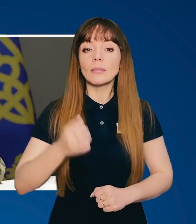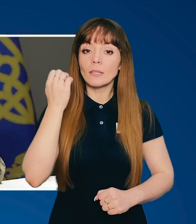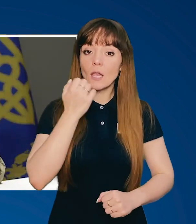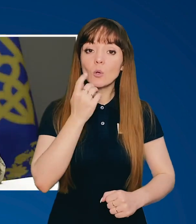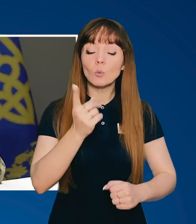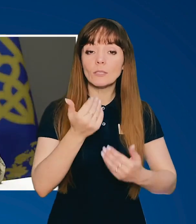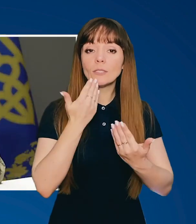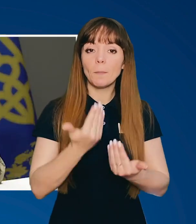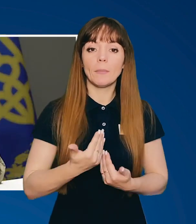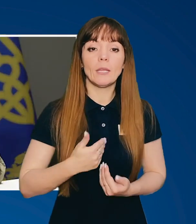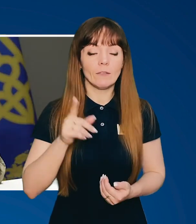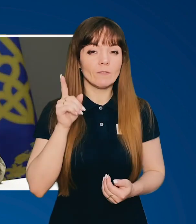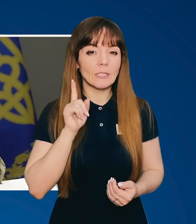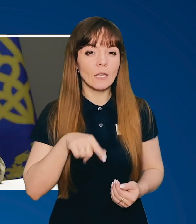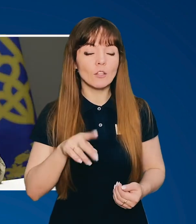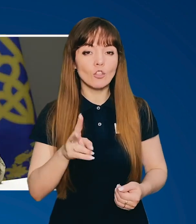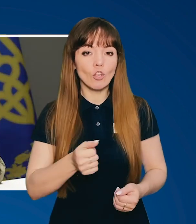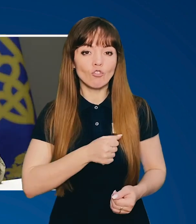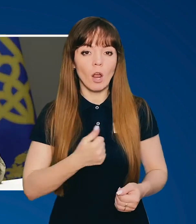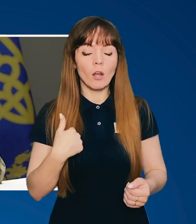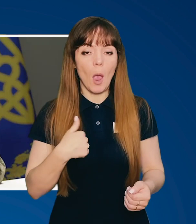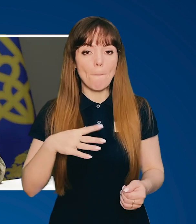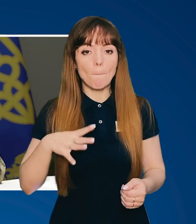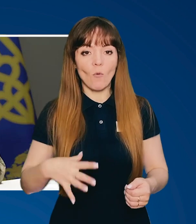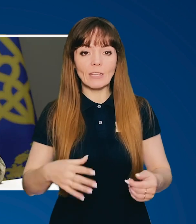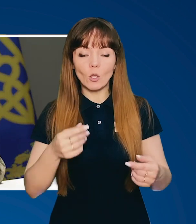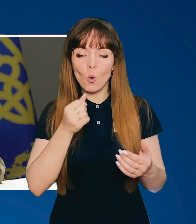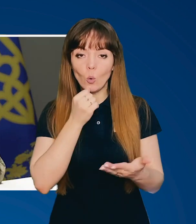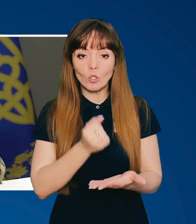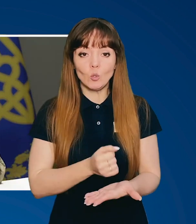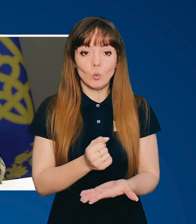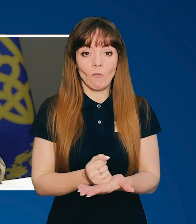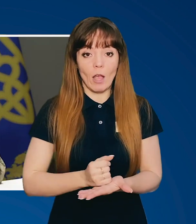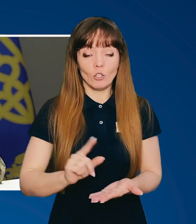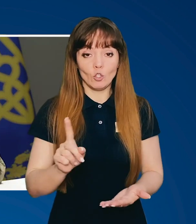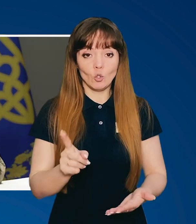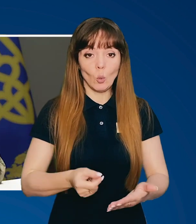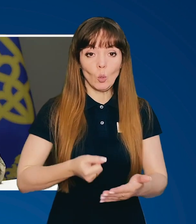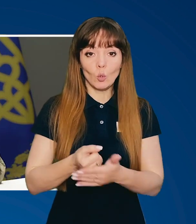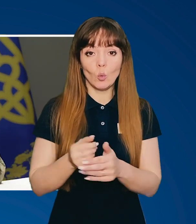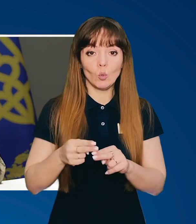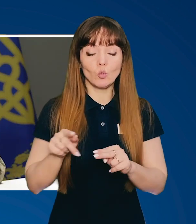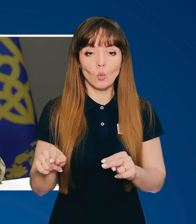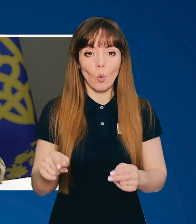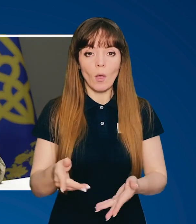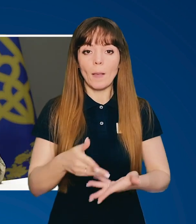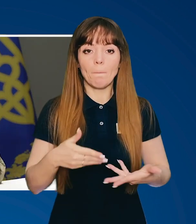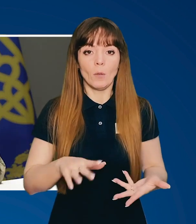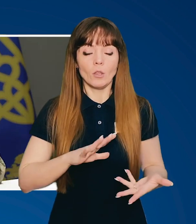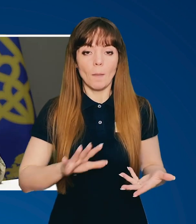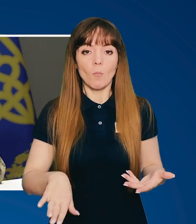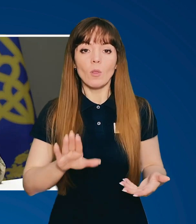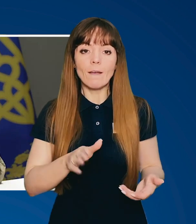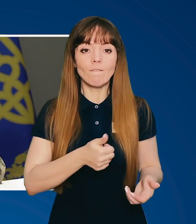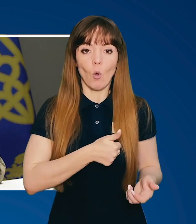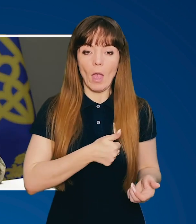Ви знаєте, на жаль, я повинен констатувати, що до цього ми не були в воєнному стані.